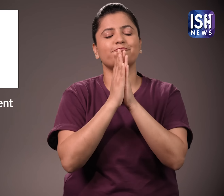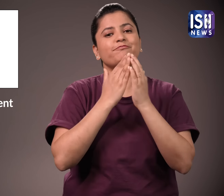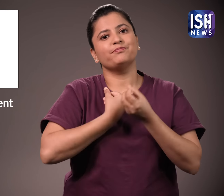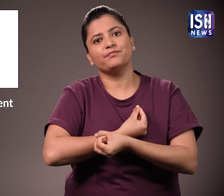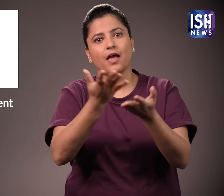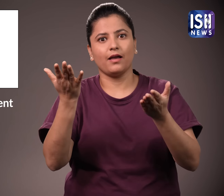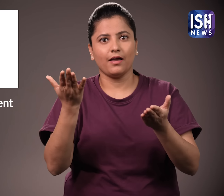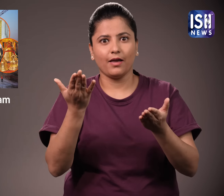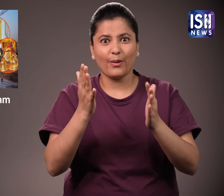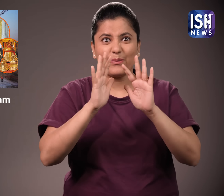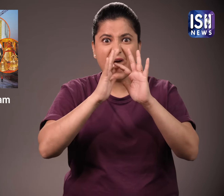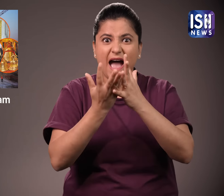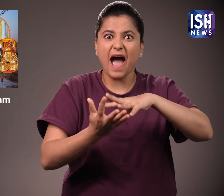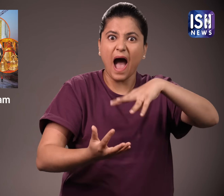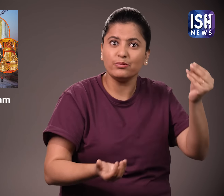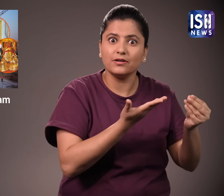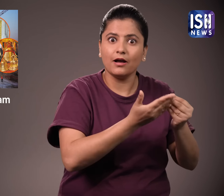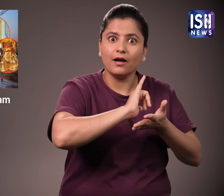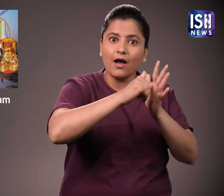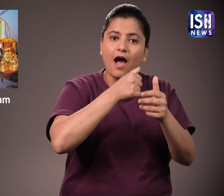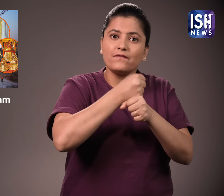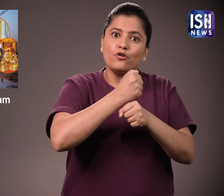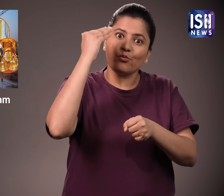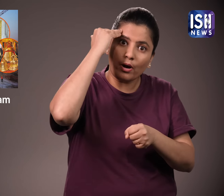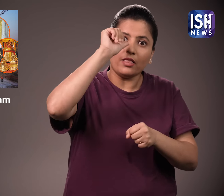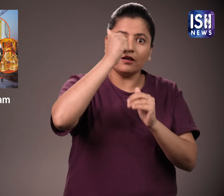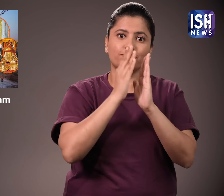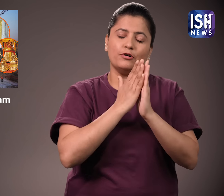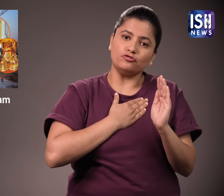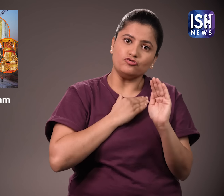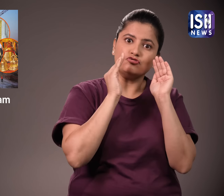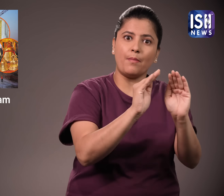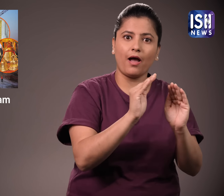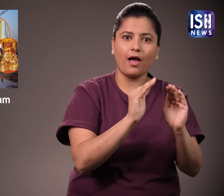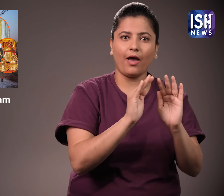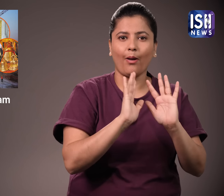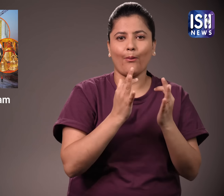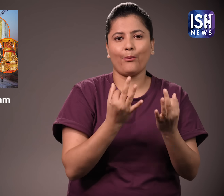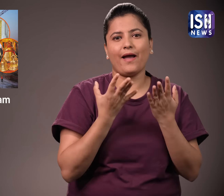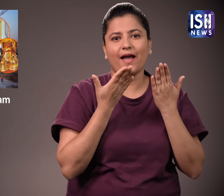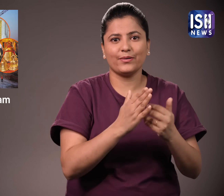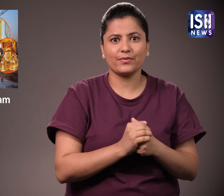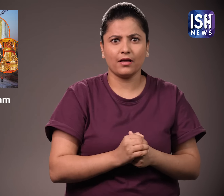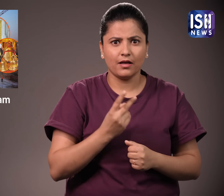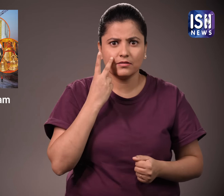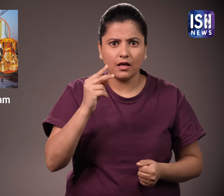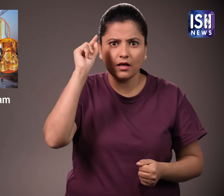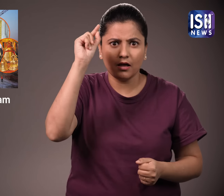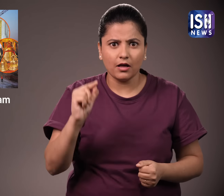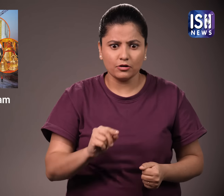करमचारियों को दो घंटे का आवकाश दिया है मौरेशिस जैसे विदेशी देश भी हिंदू कर्मचारियों के समारों में शामिल होने के लिए समर्थन दे रहे हैं